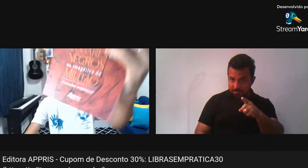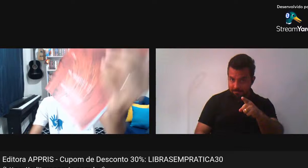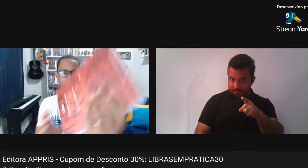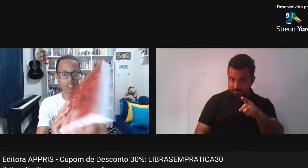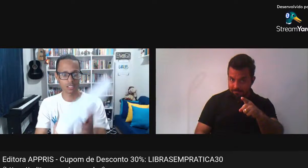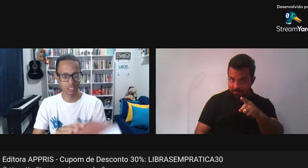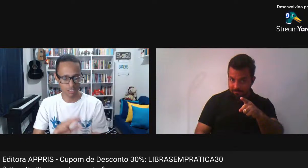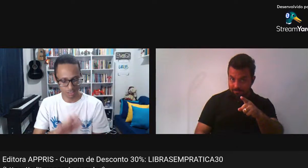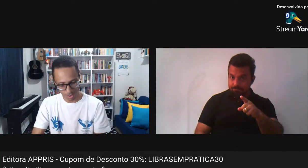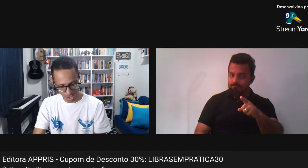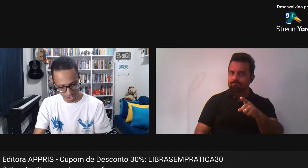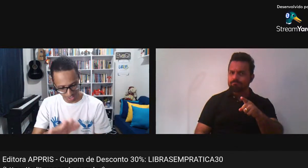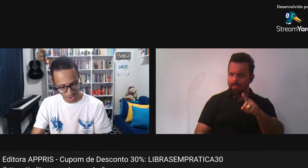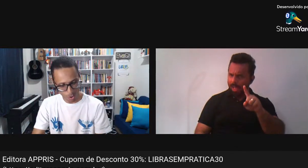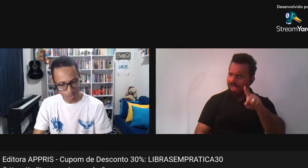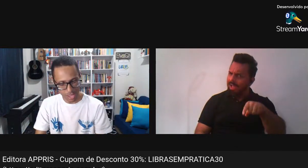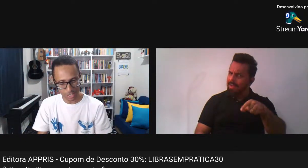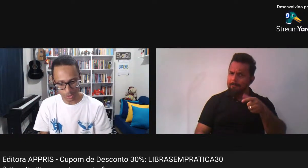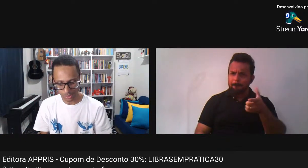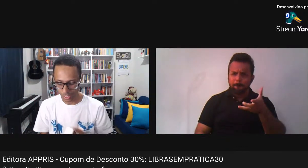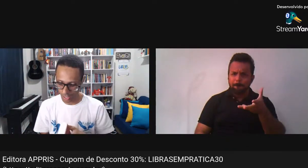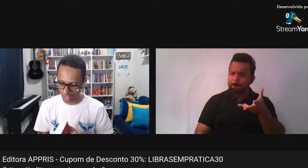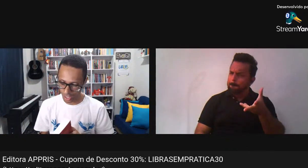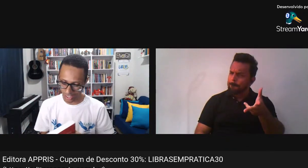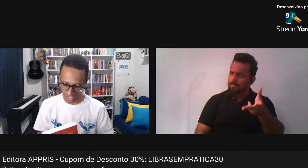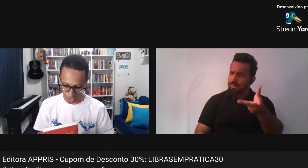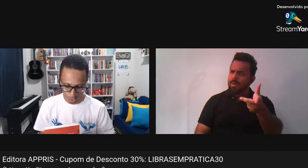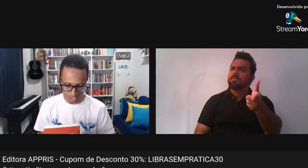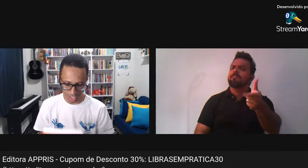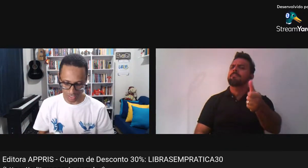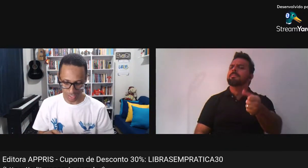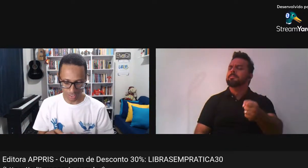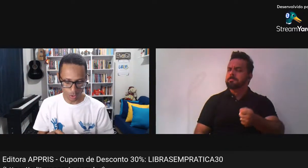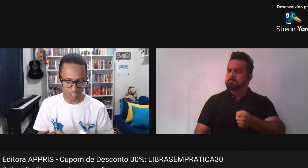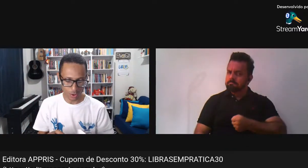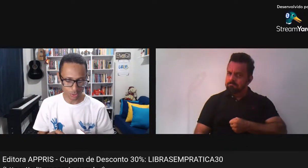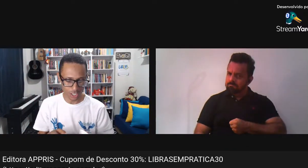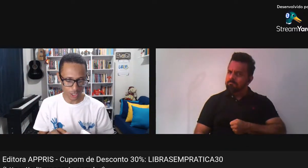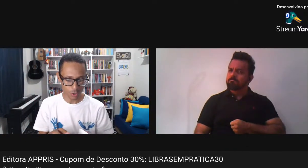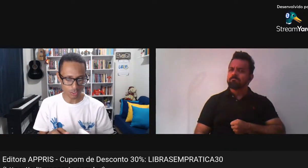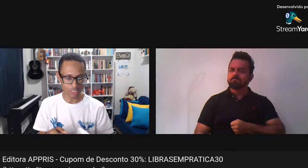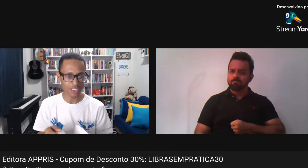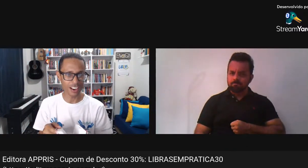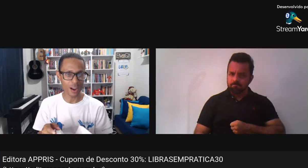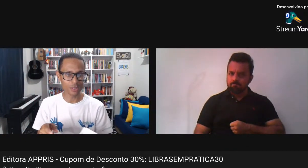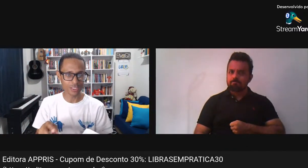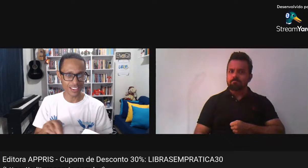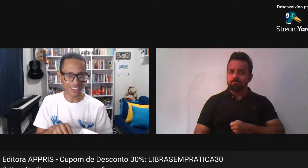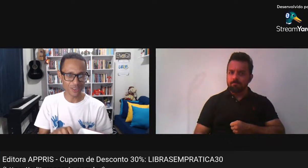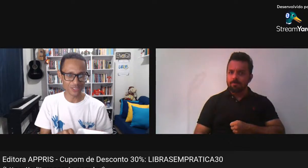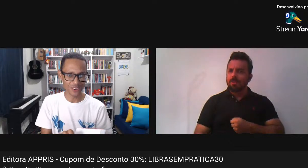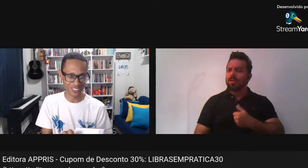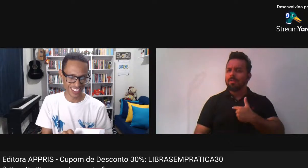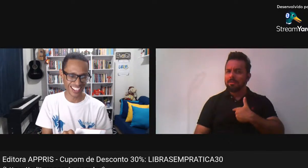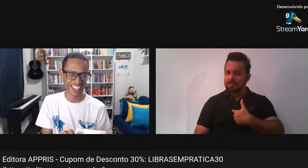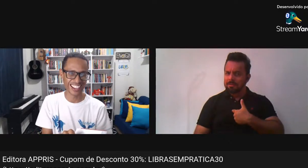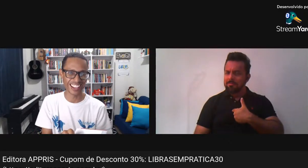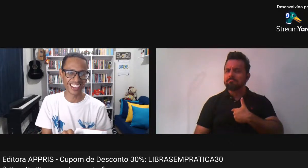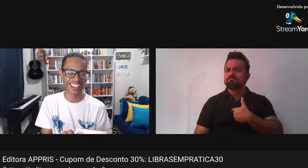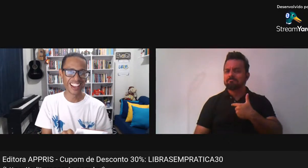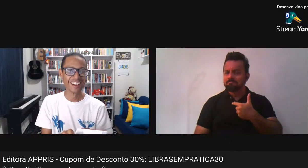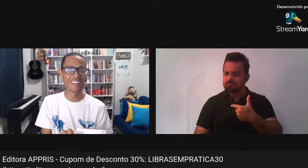maravilhoso, gente Olha Recomendo Que tenha dois Você usa um Deixa o outro Se estragar um Você vai ter o outro